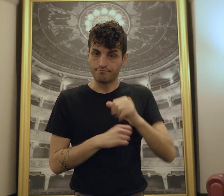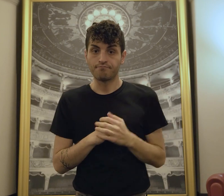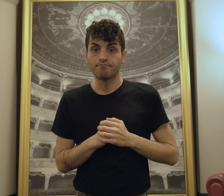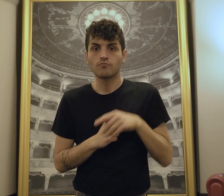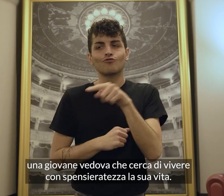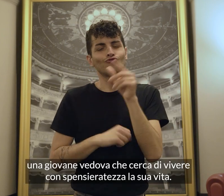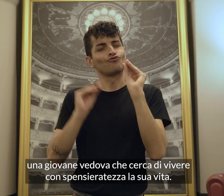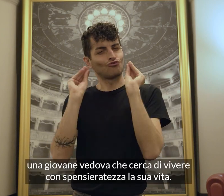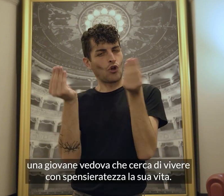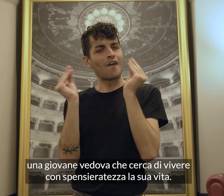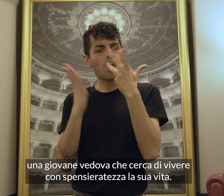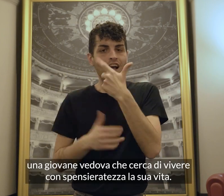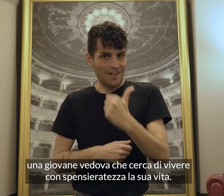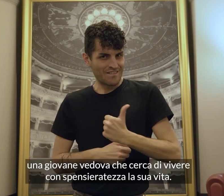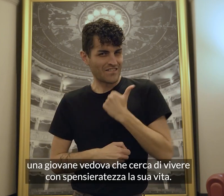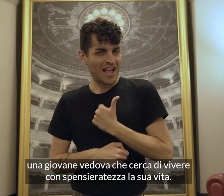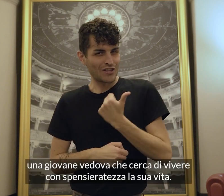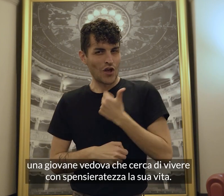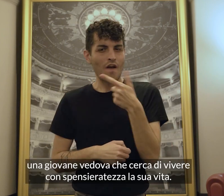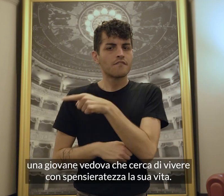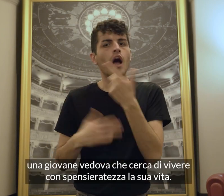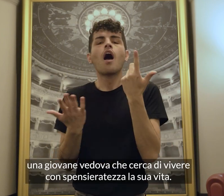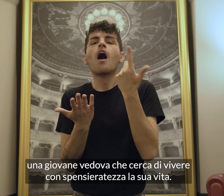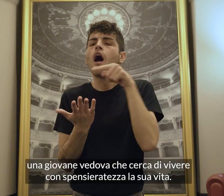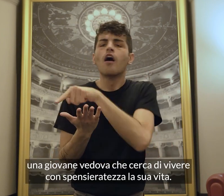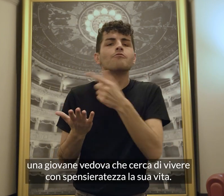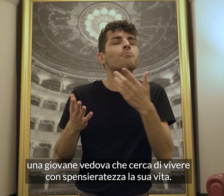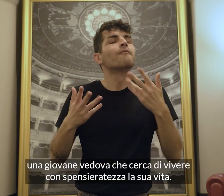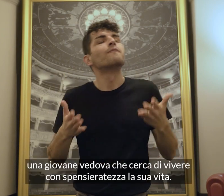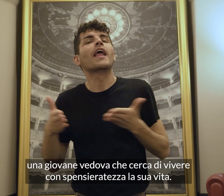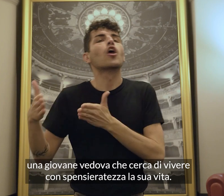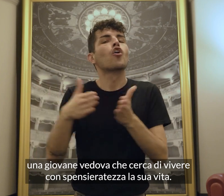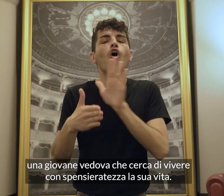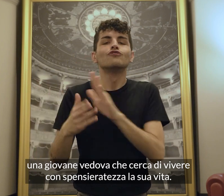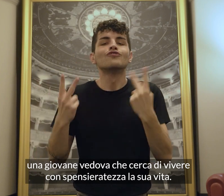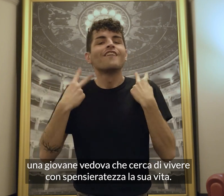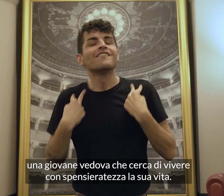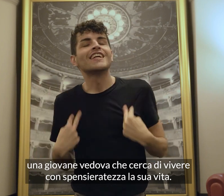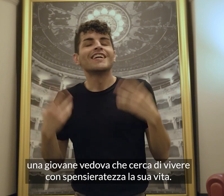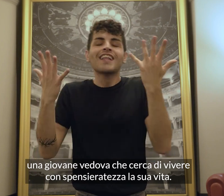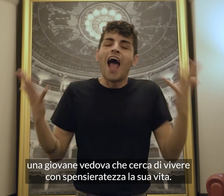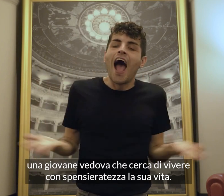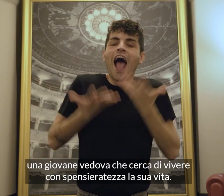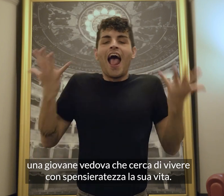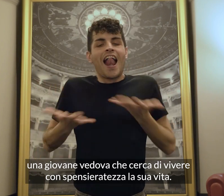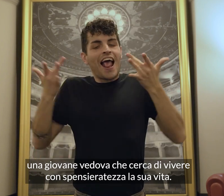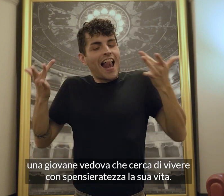Una giovane vedova che cerca di vivere con spensieratezza la sua vita.